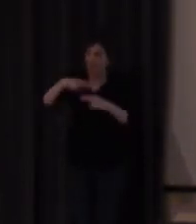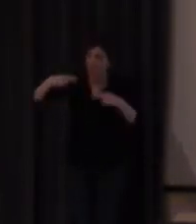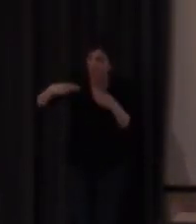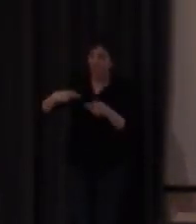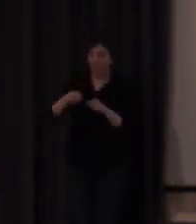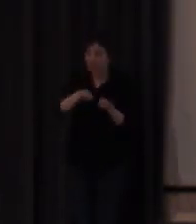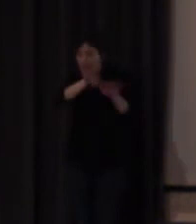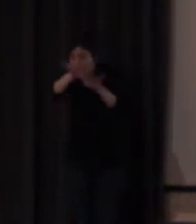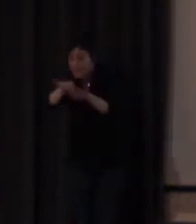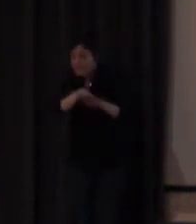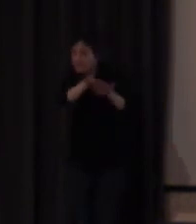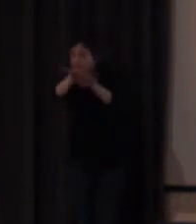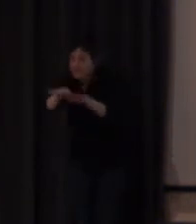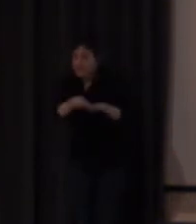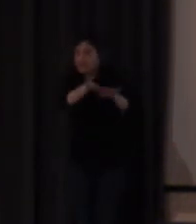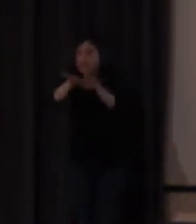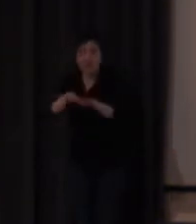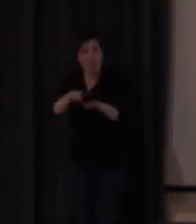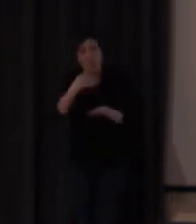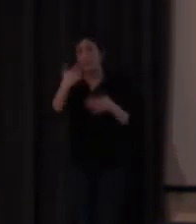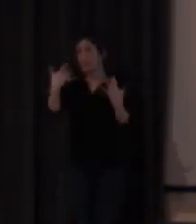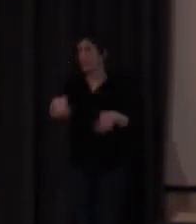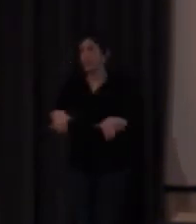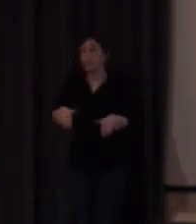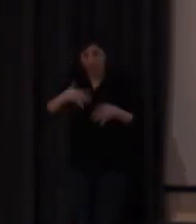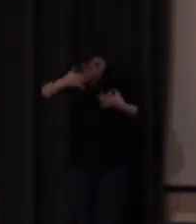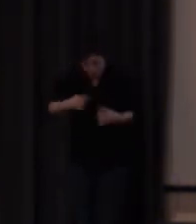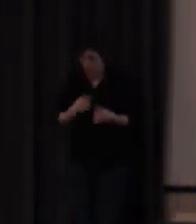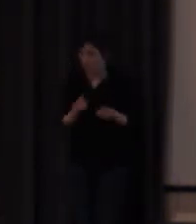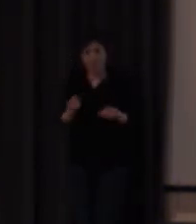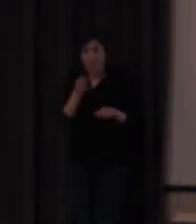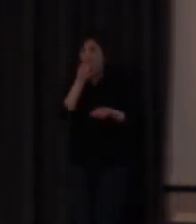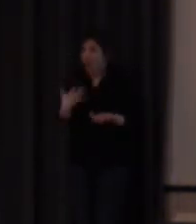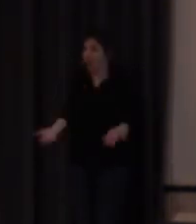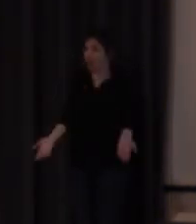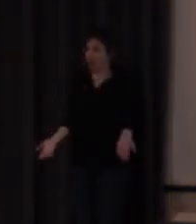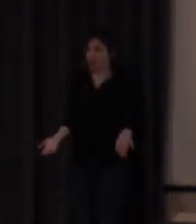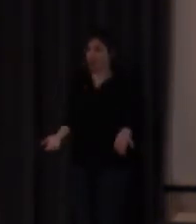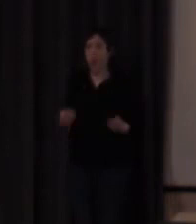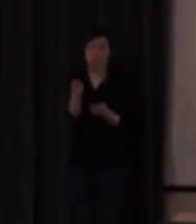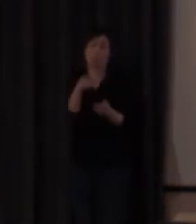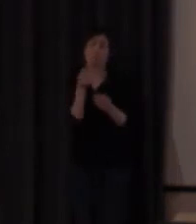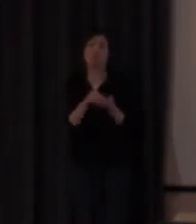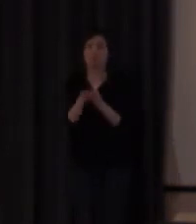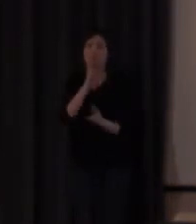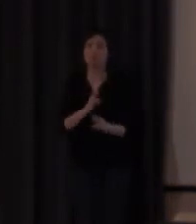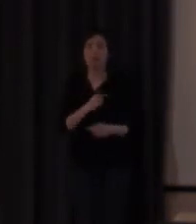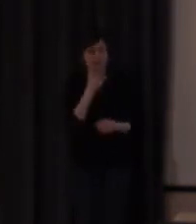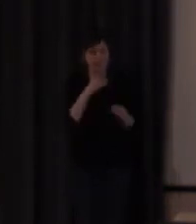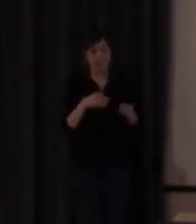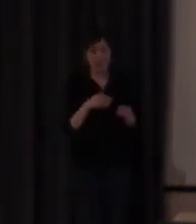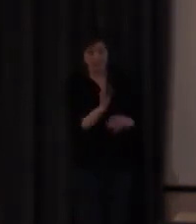diciendo que parece tan sencillo al final todo se resuelve en bueno sí que signe pero un poco